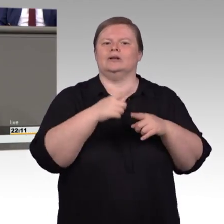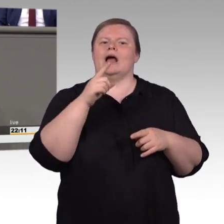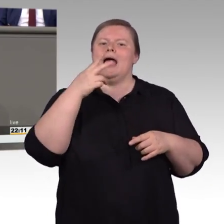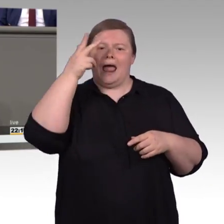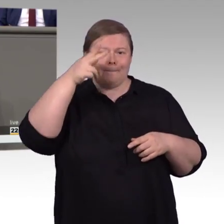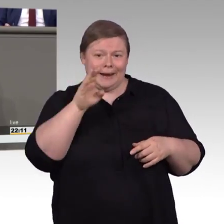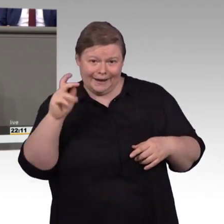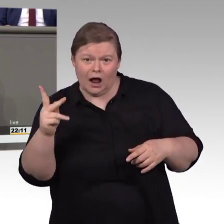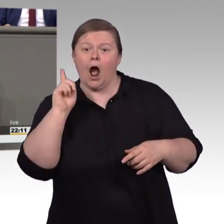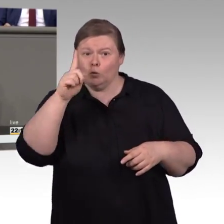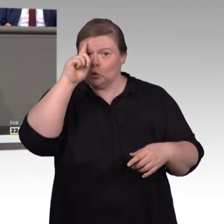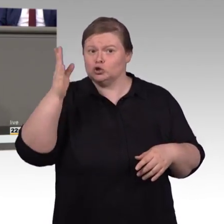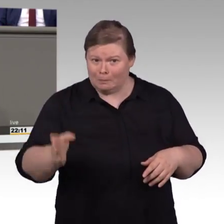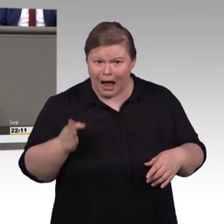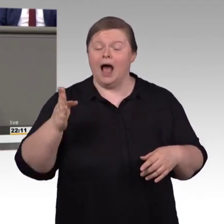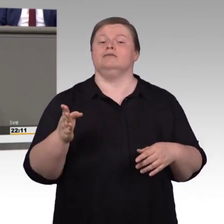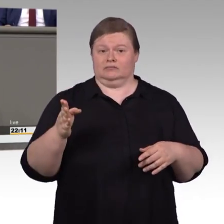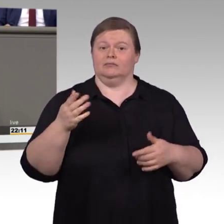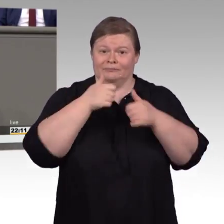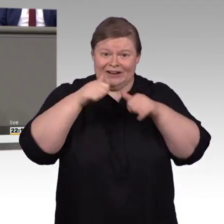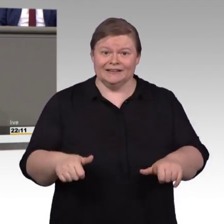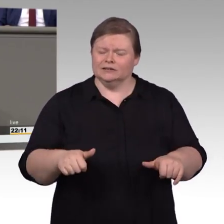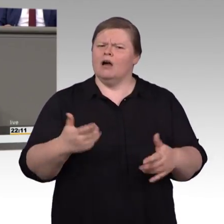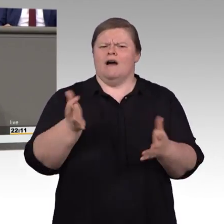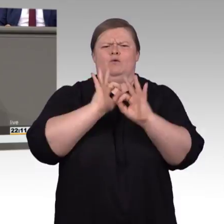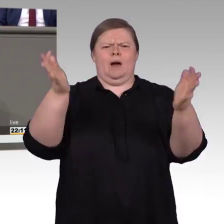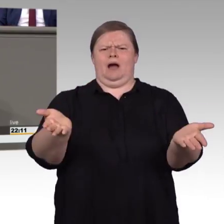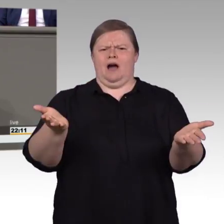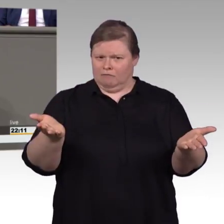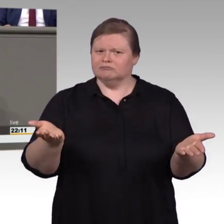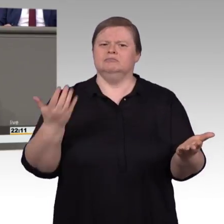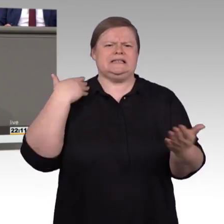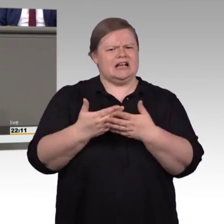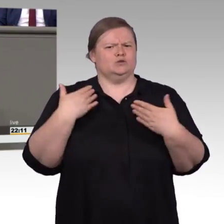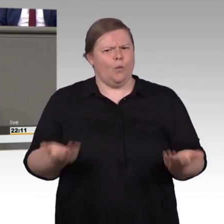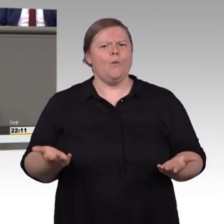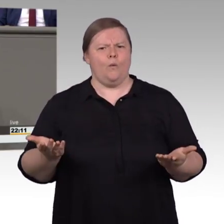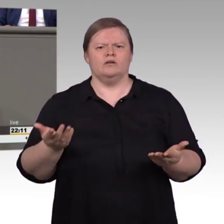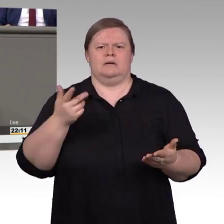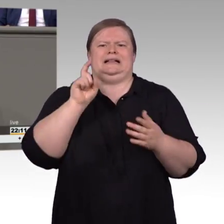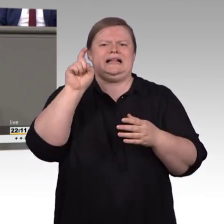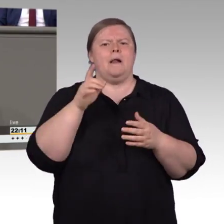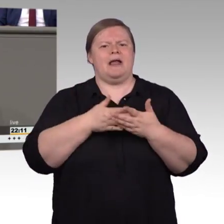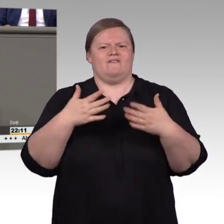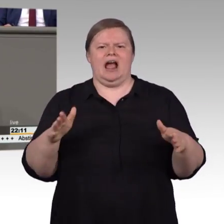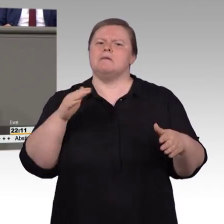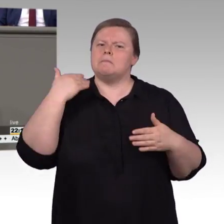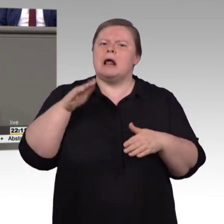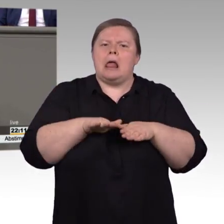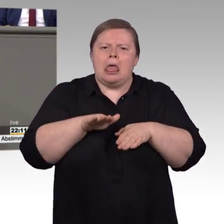sie gemacht werden sollten, das war eben nicht definiert. Dem setzen wir ein Ende, meine Damen und Herren. Von nun an gelten klare Fristen, bis wann